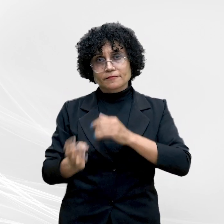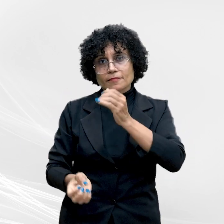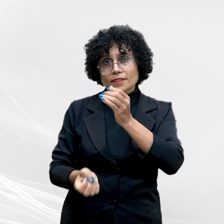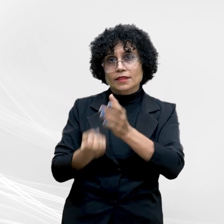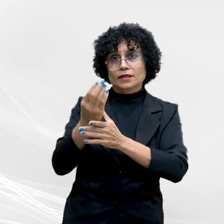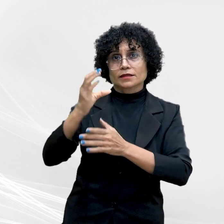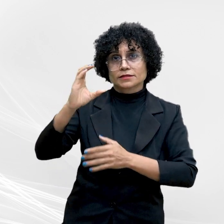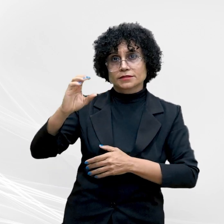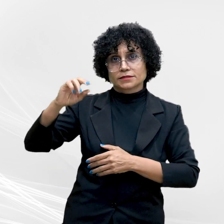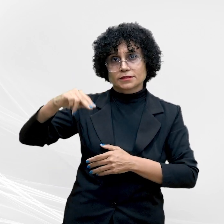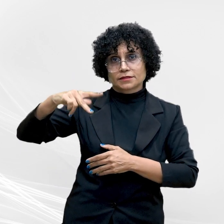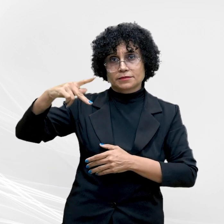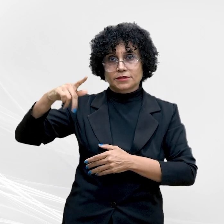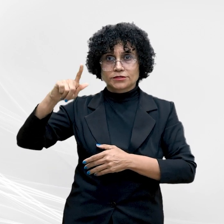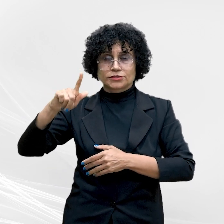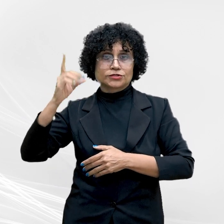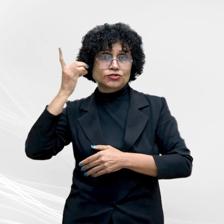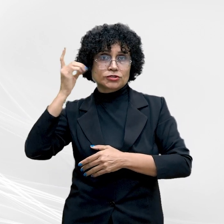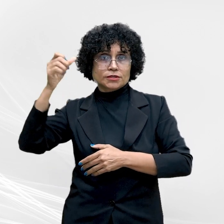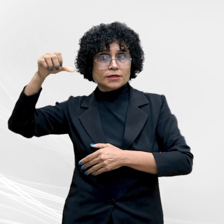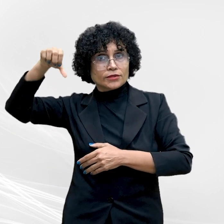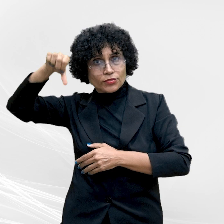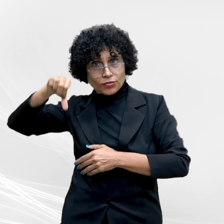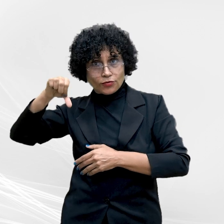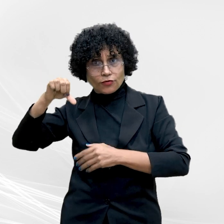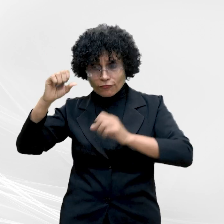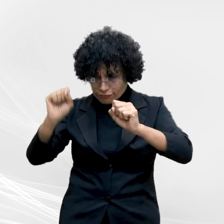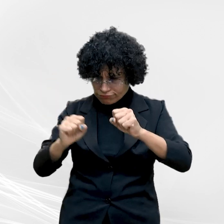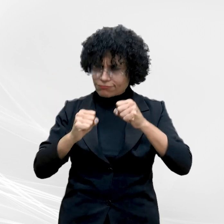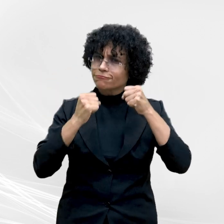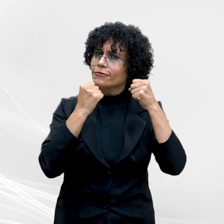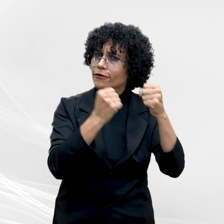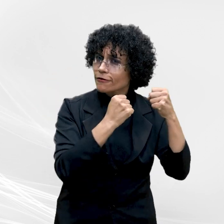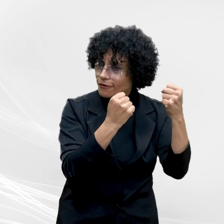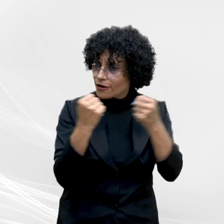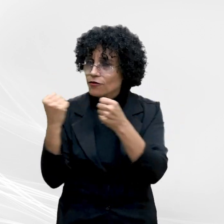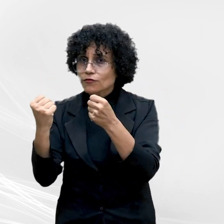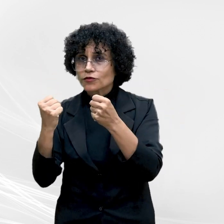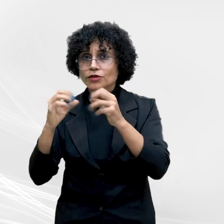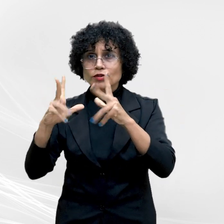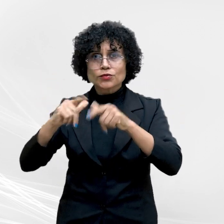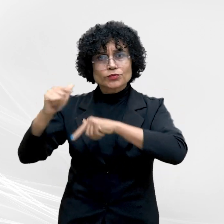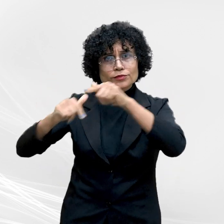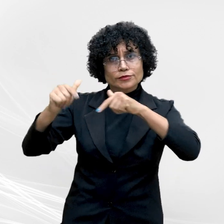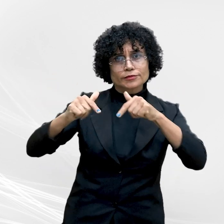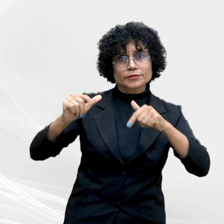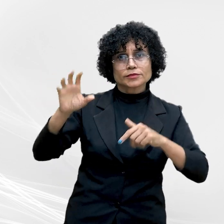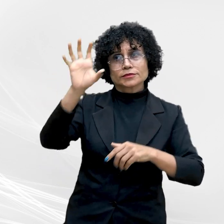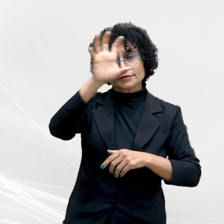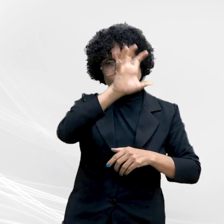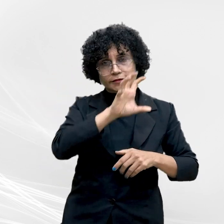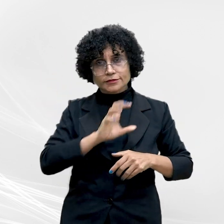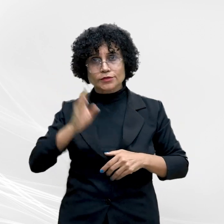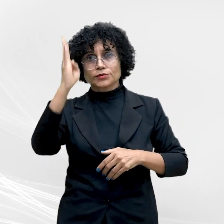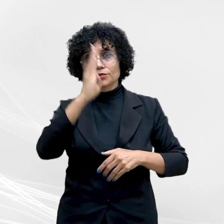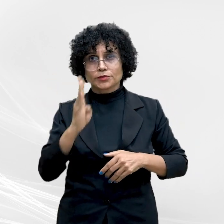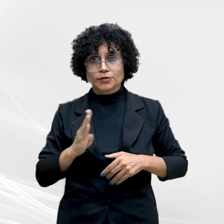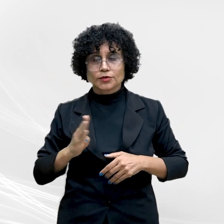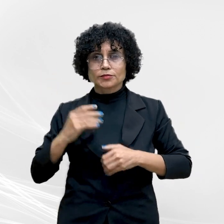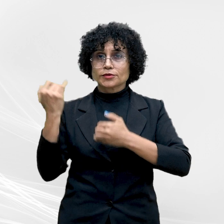CNPG no dia 9, para reforçar a unidade de atuação em todo o território nacional, destacou a importância do alinhamento de